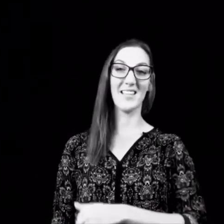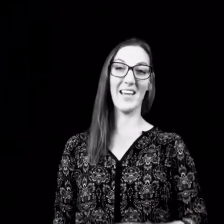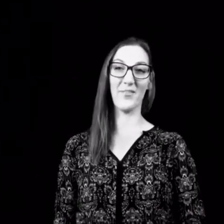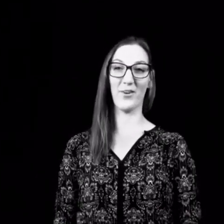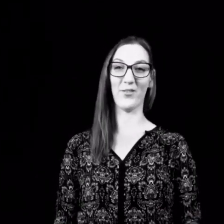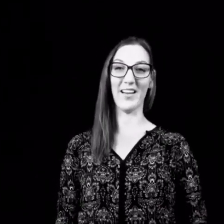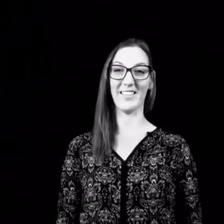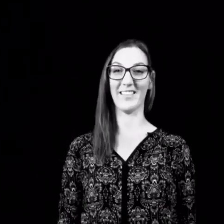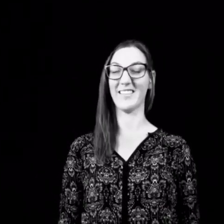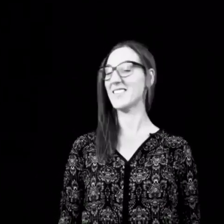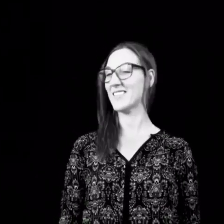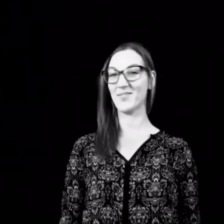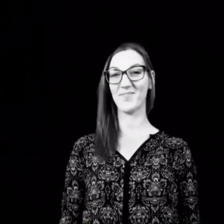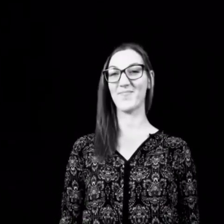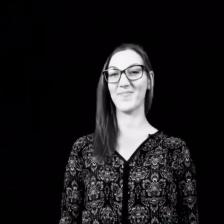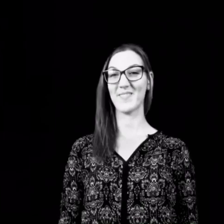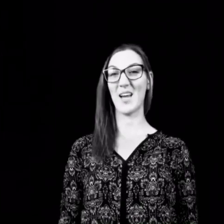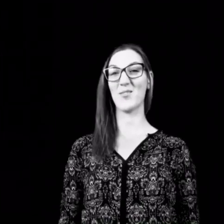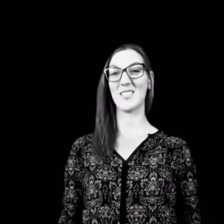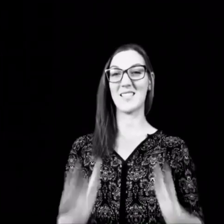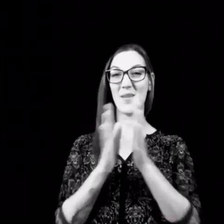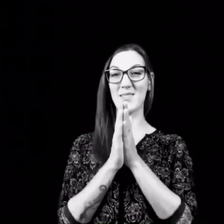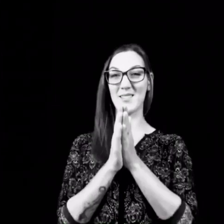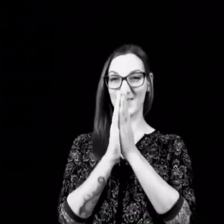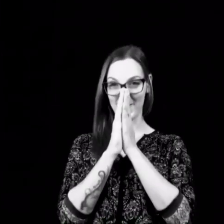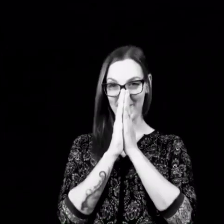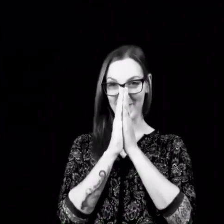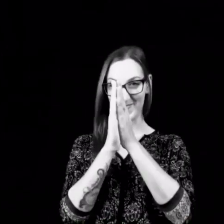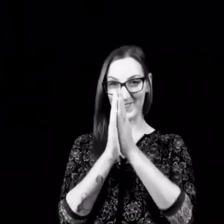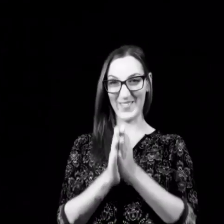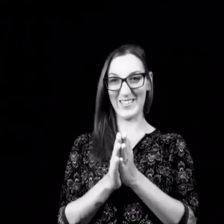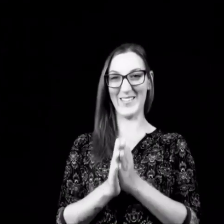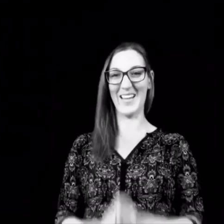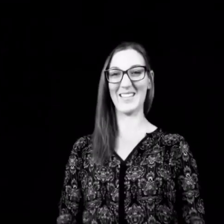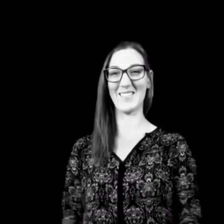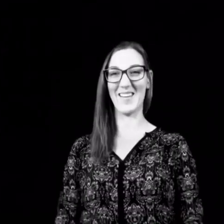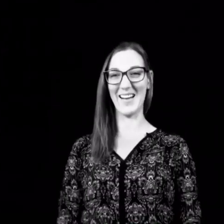einfach weiter. Ciao auf dich selbst. Bis zum nächsten Mal. Mal.